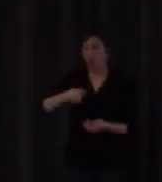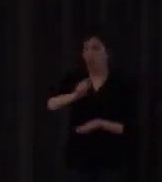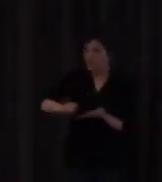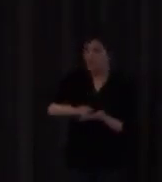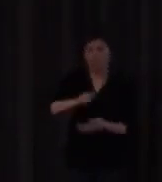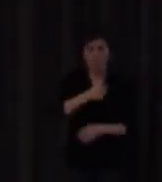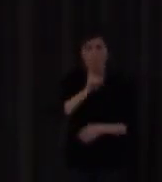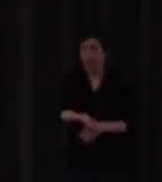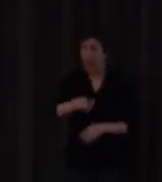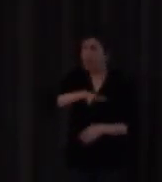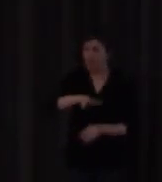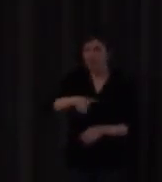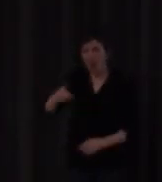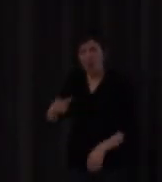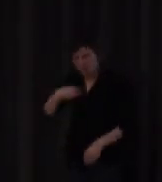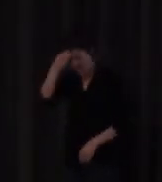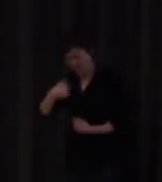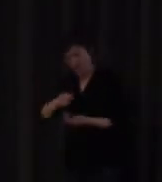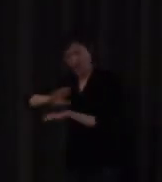voy a escribir bien en SEA